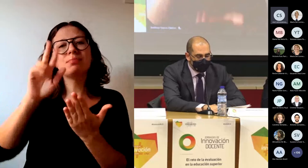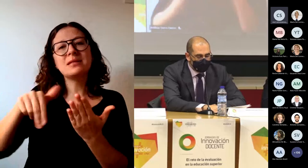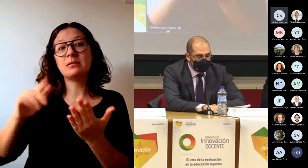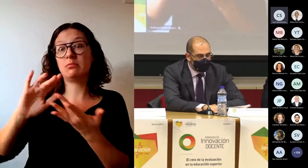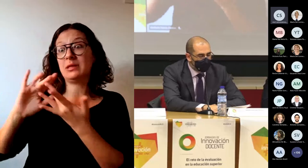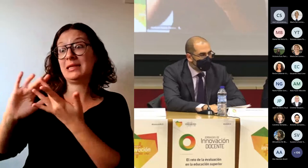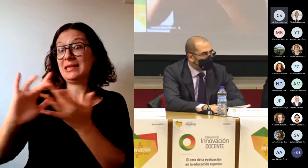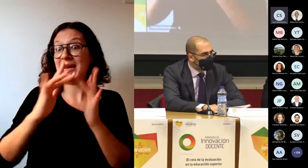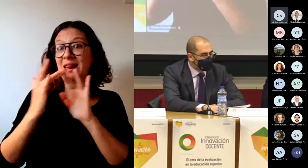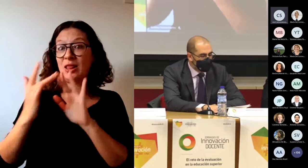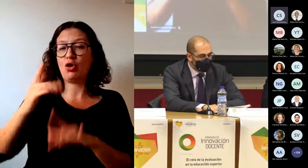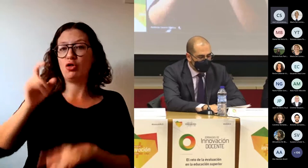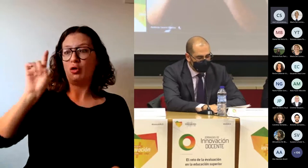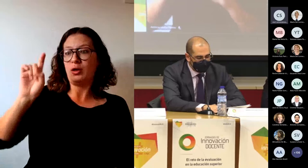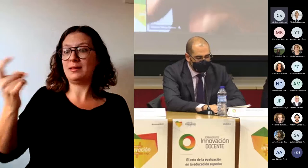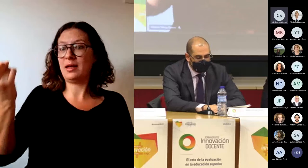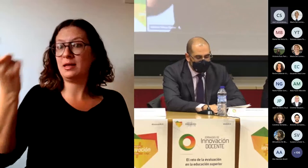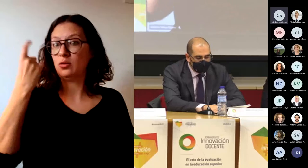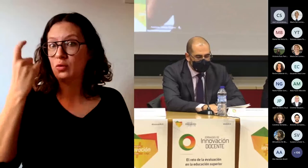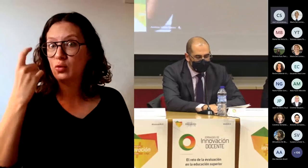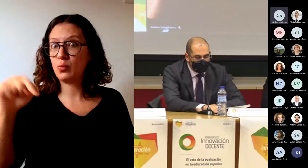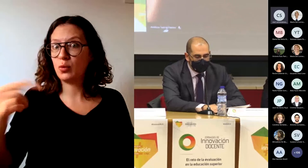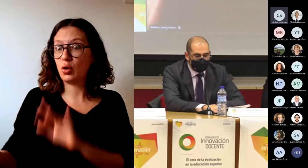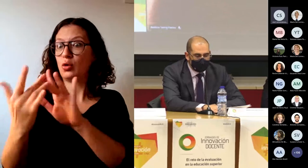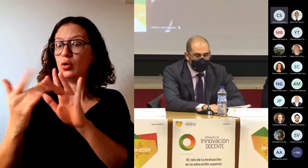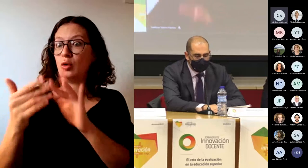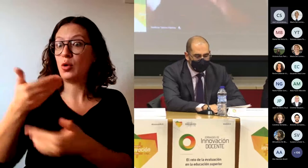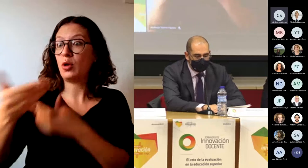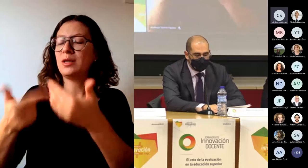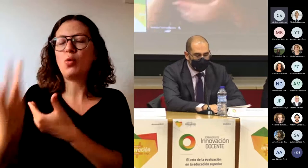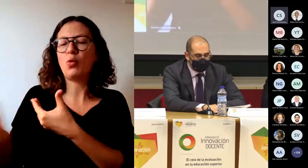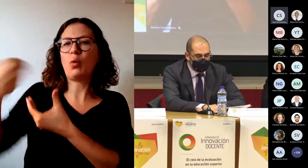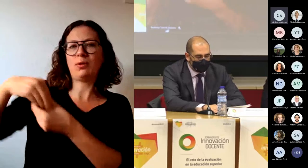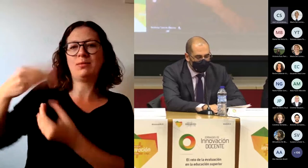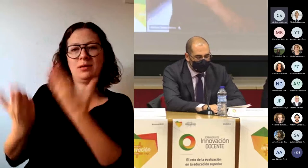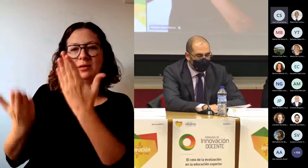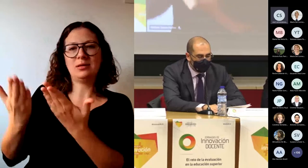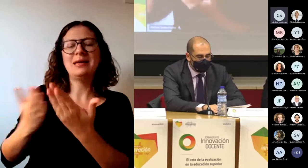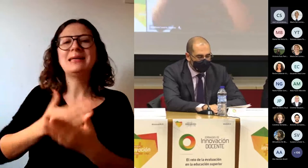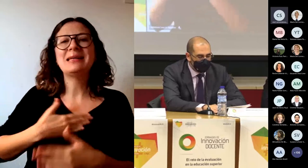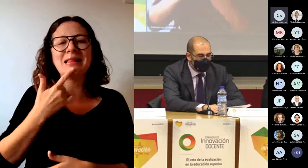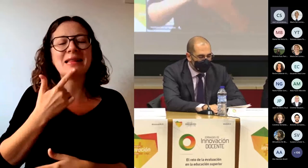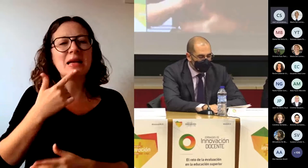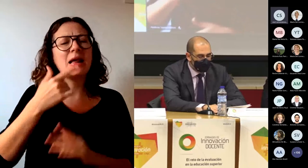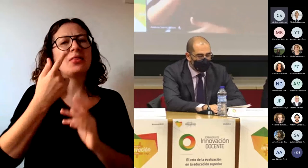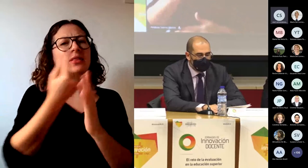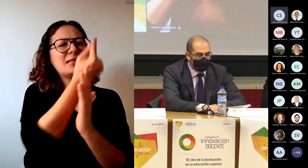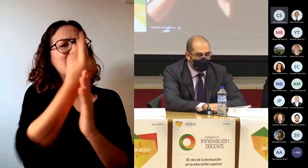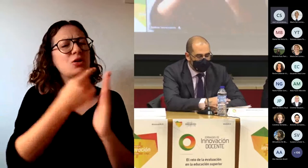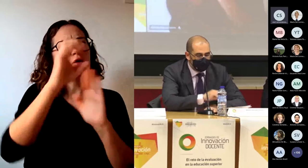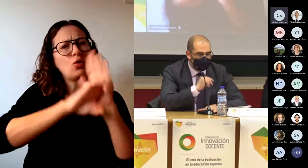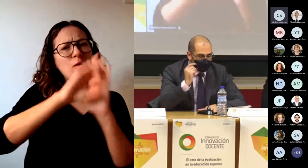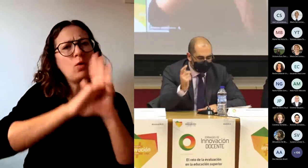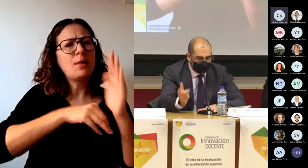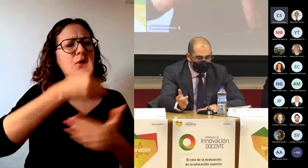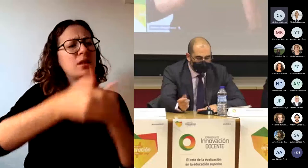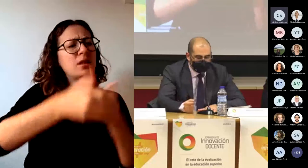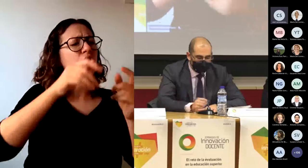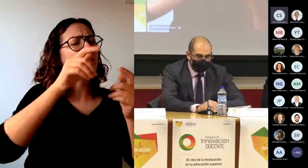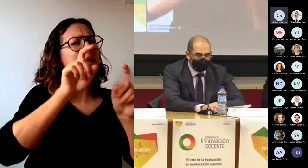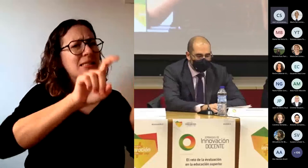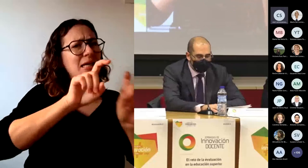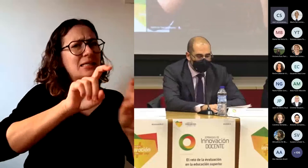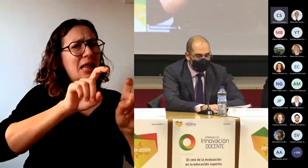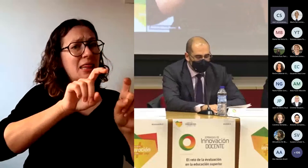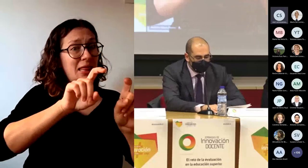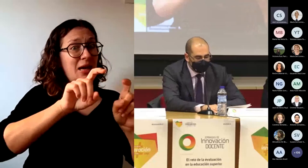y se desarrolla entre el docente y el estudiante. No es una función separada del proceso de diseño curricular y del proceso de enseñanza, los otros dos pilares